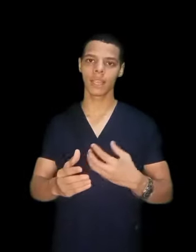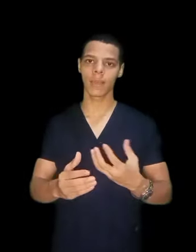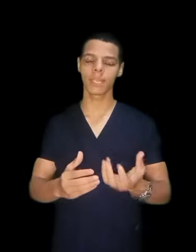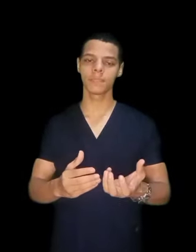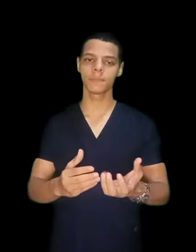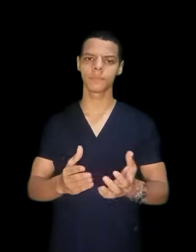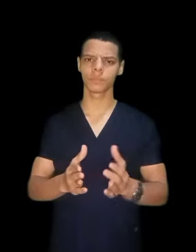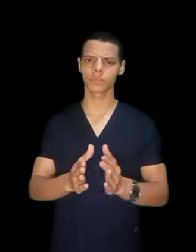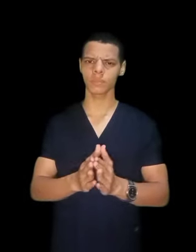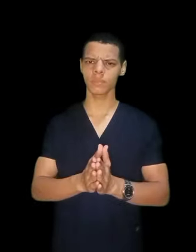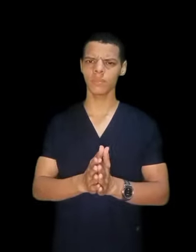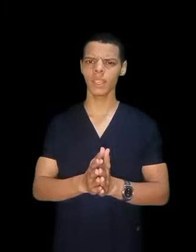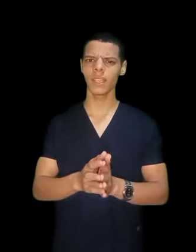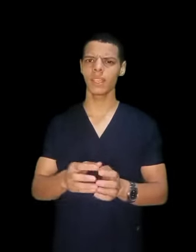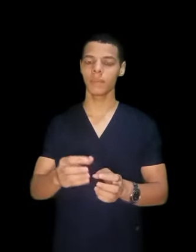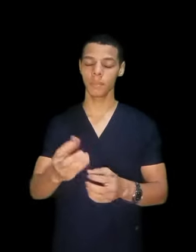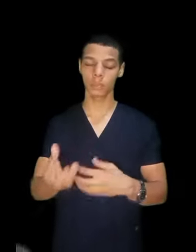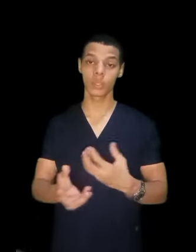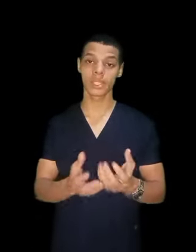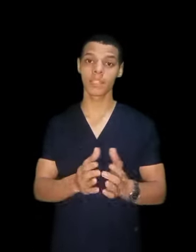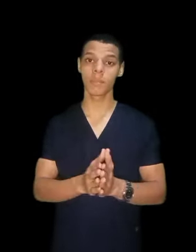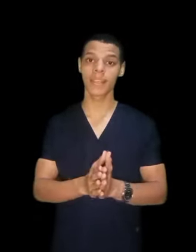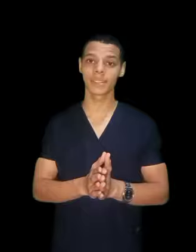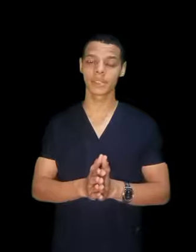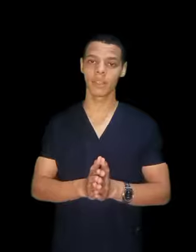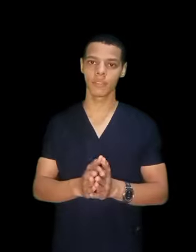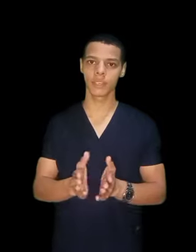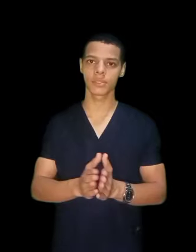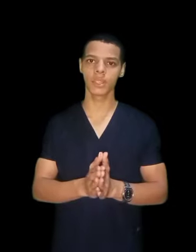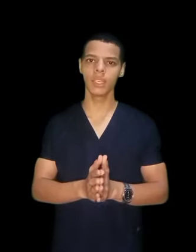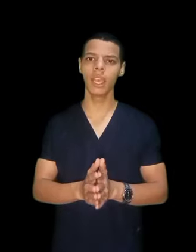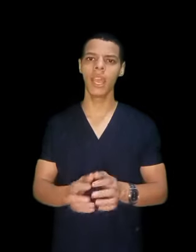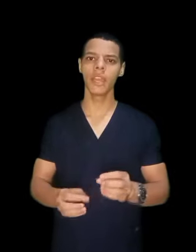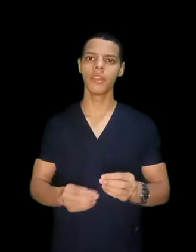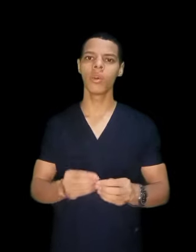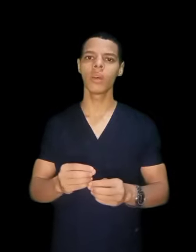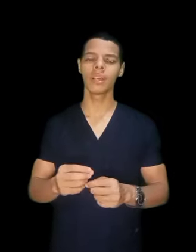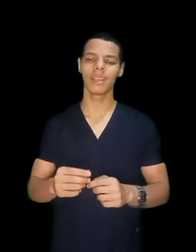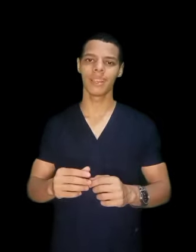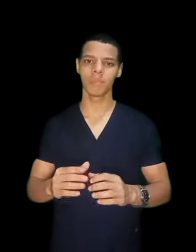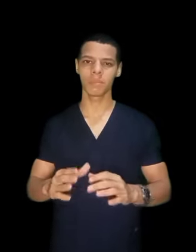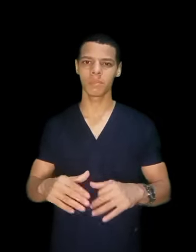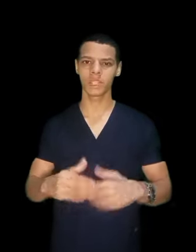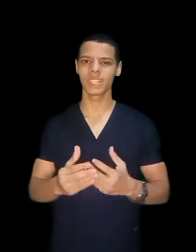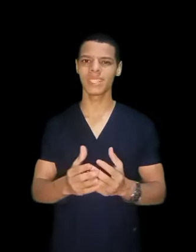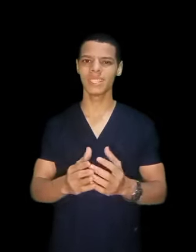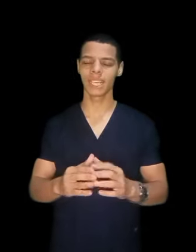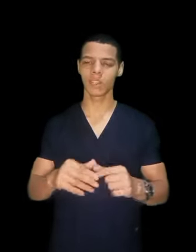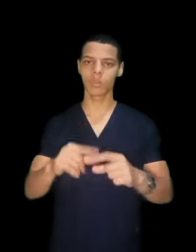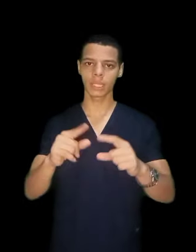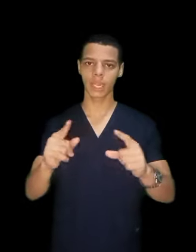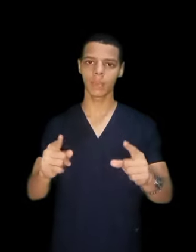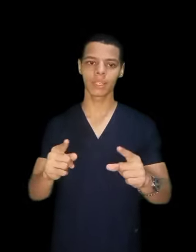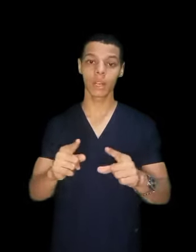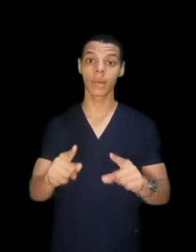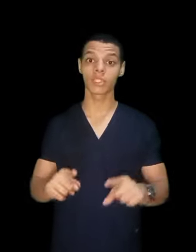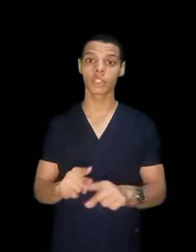كمان من مميزات المعهد الفن الصحي ان هو مش كتير يعني هما تقريبا 14